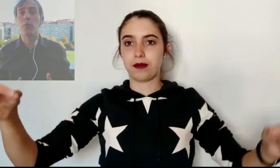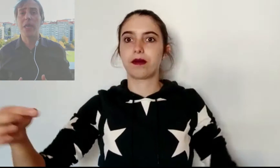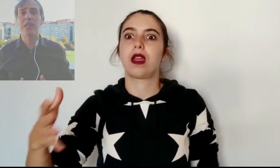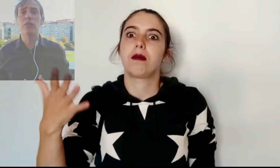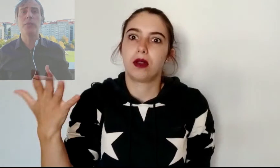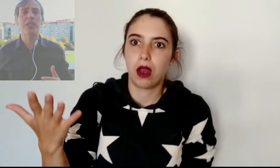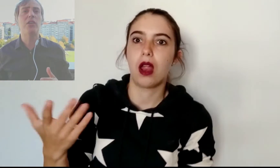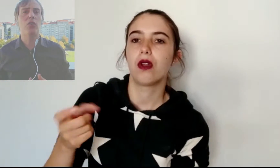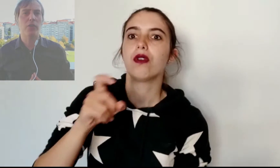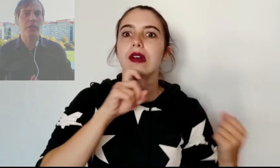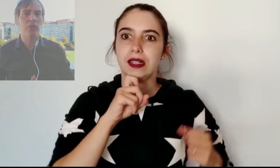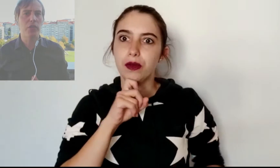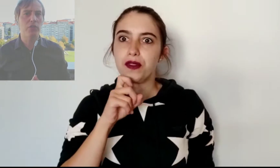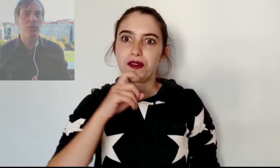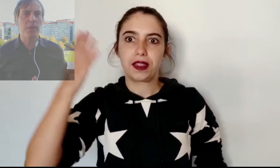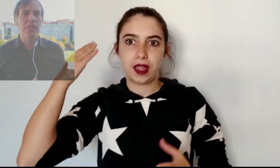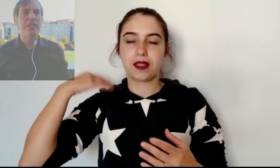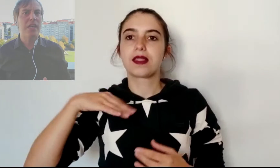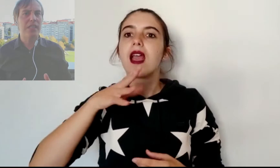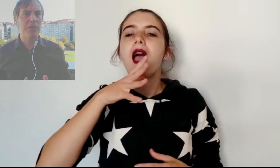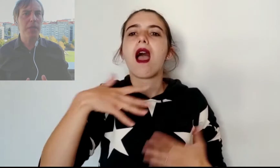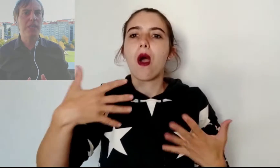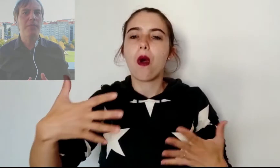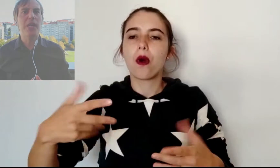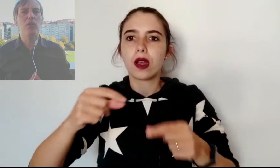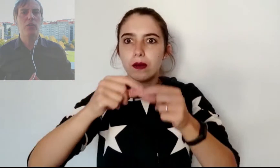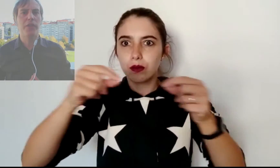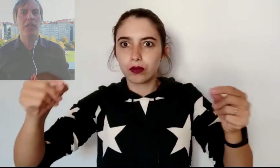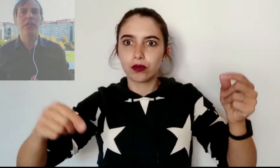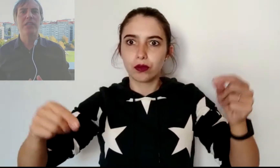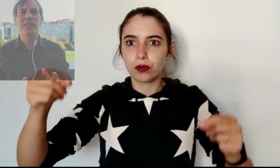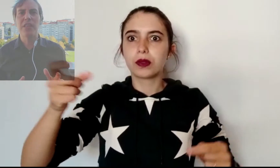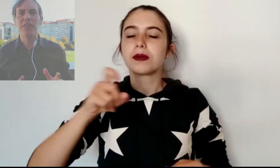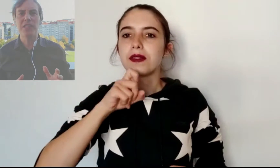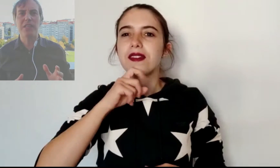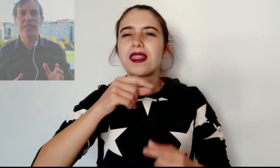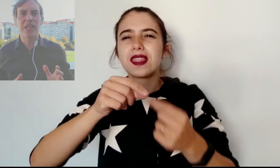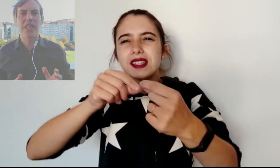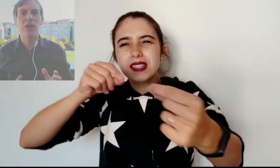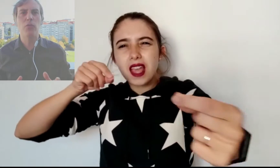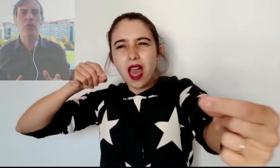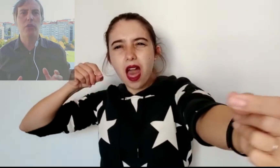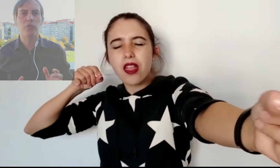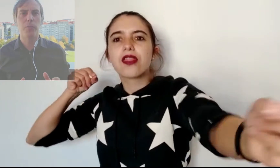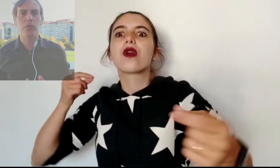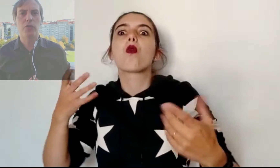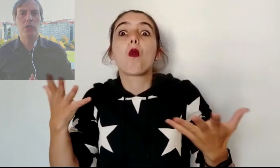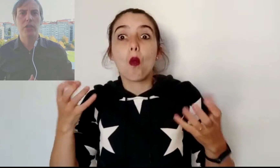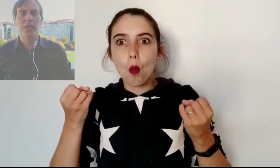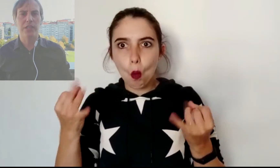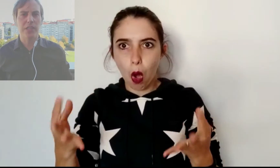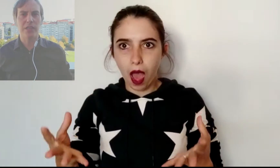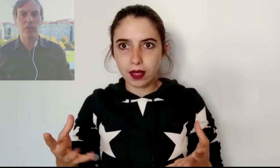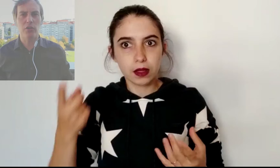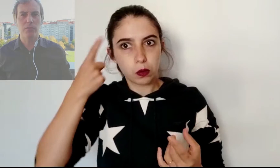plomadas hubiesen conocido esto, ya que también debían conocer distancias entre cada uno de los puntos de ese territorio.